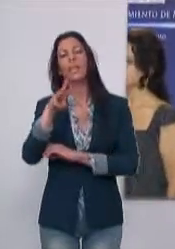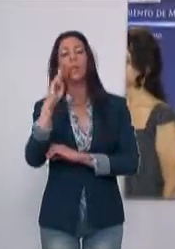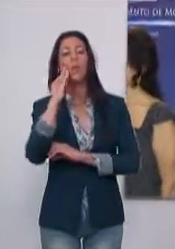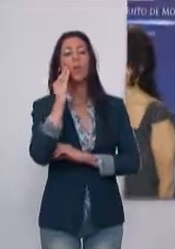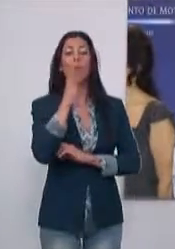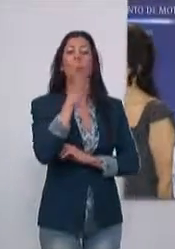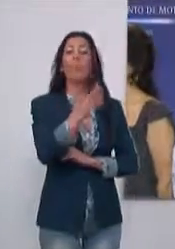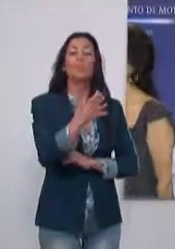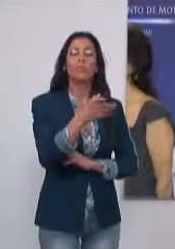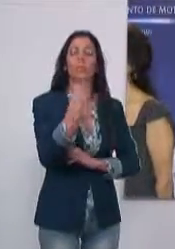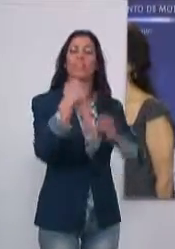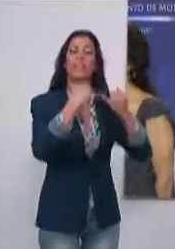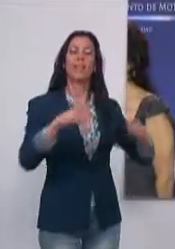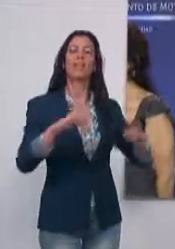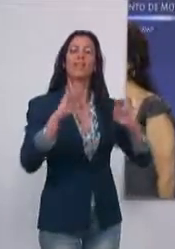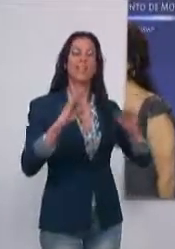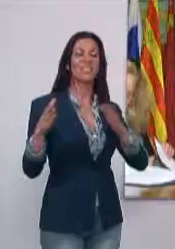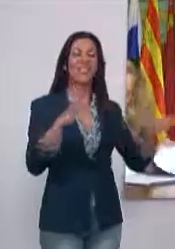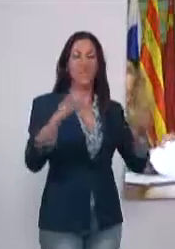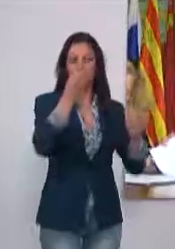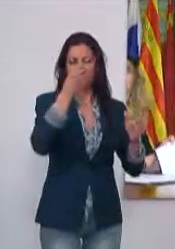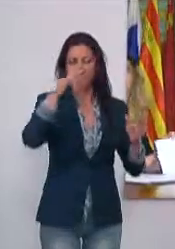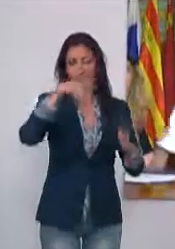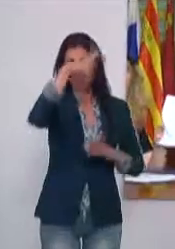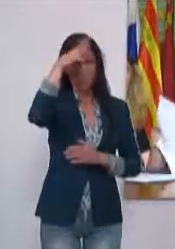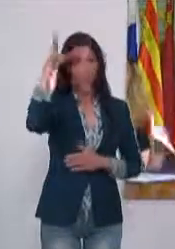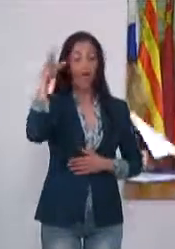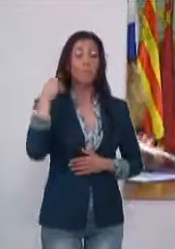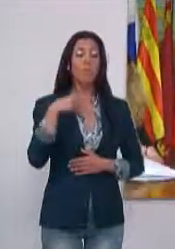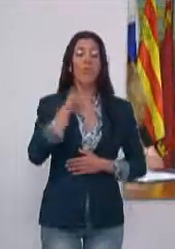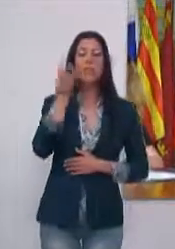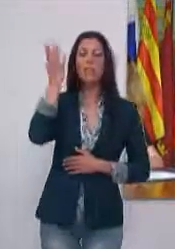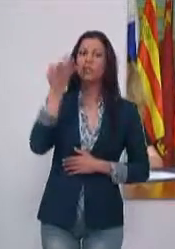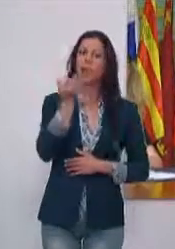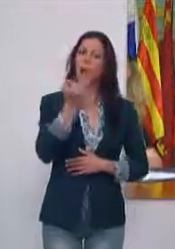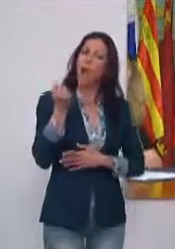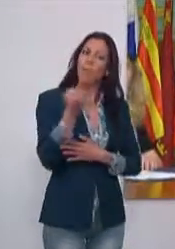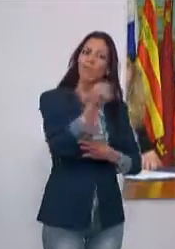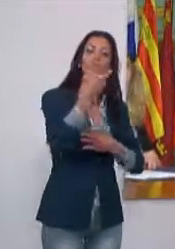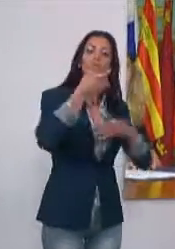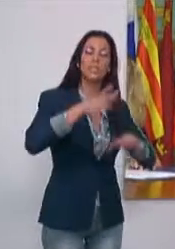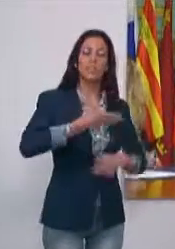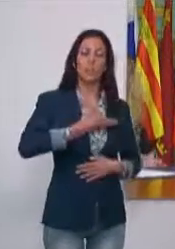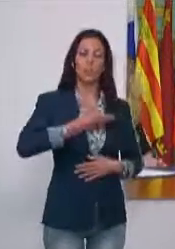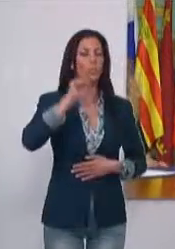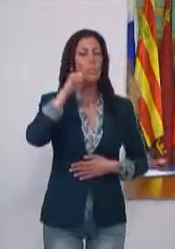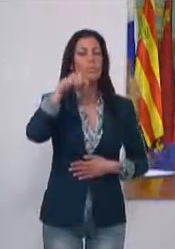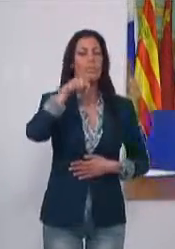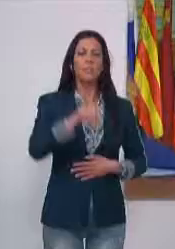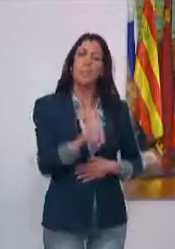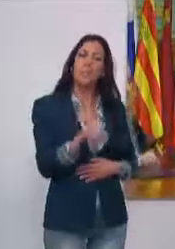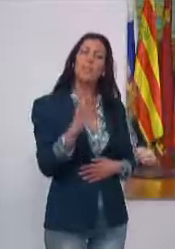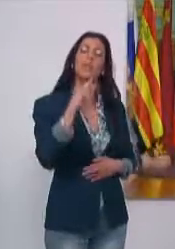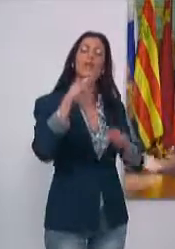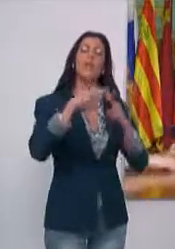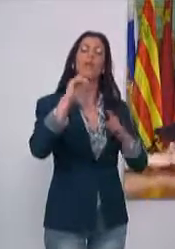de mayo y el día 13 de julio, celebración de las estaciones de primavera y verano. Una iniciativa que cuenta con el apoyo